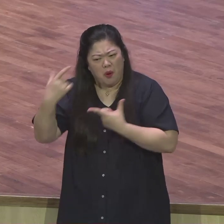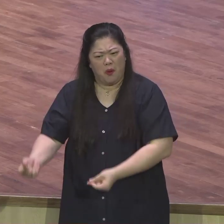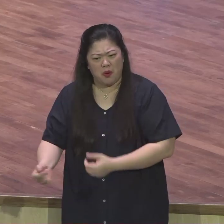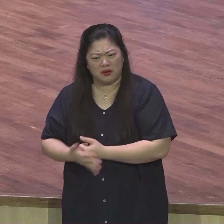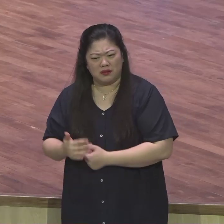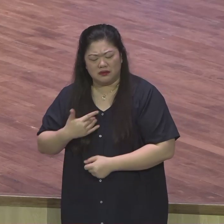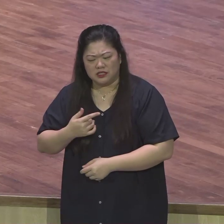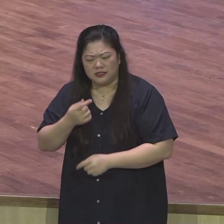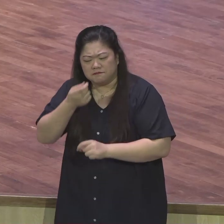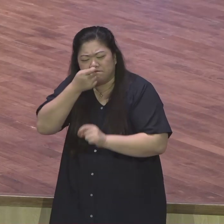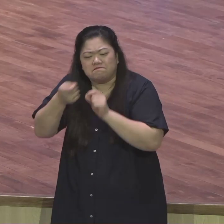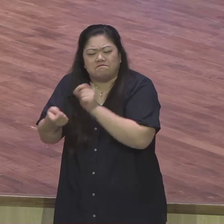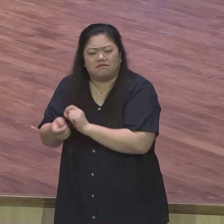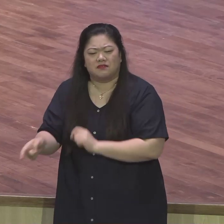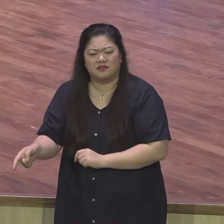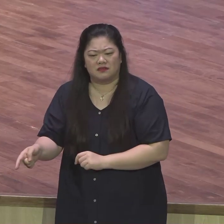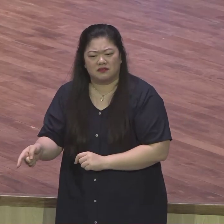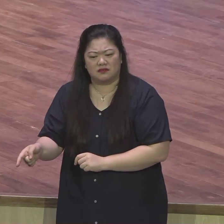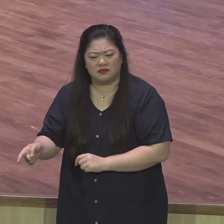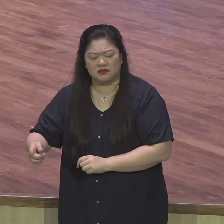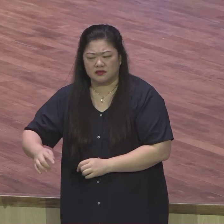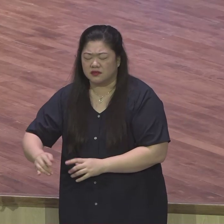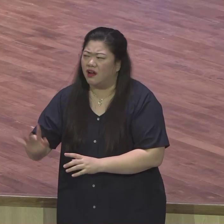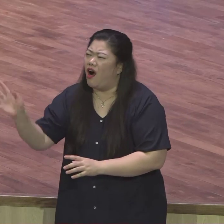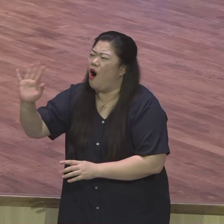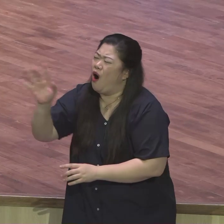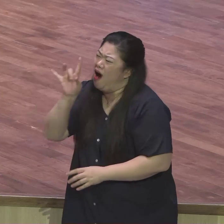종으로 있겠으니까 변함인을 집으로 보내달라고 이렇게 나오니까